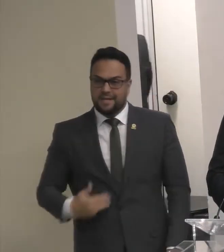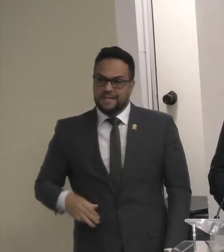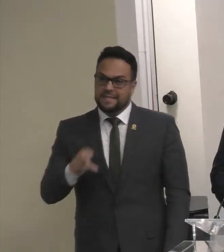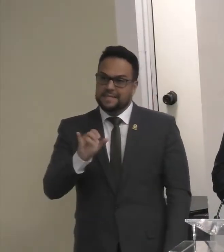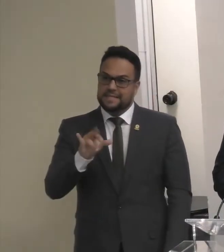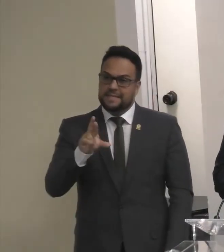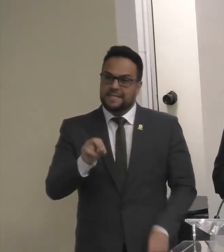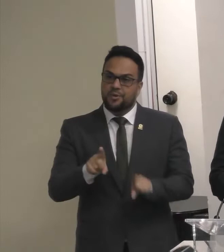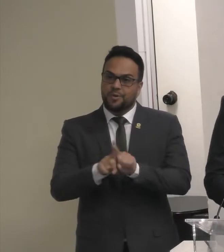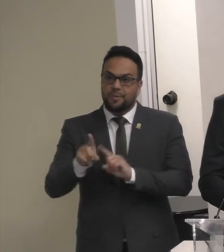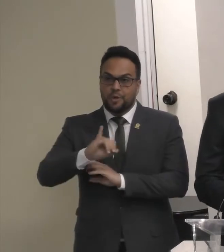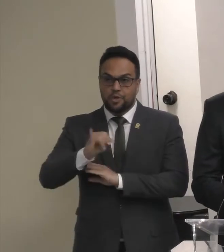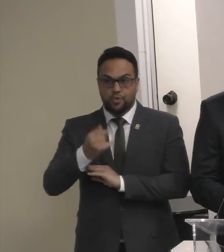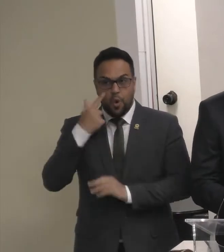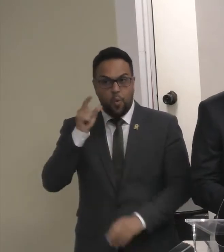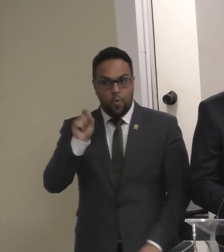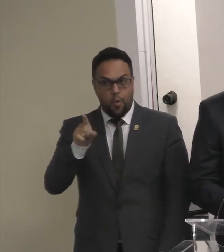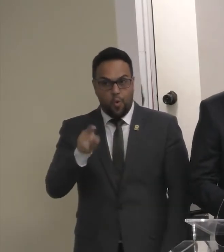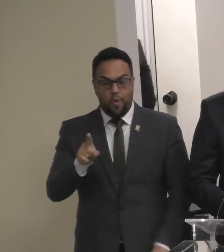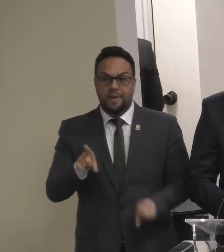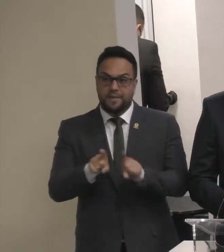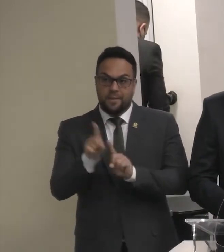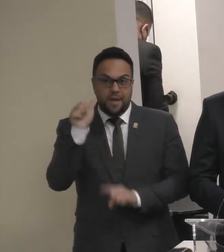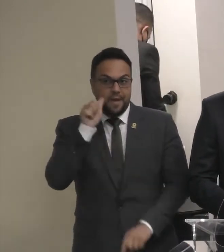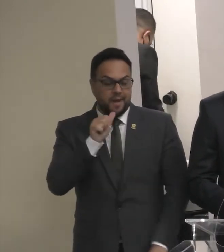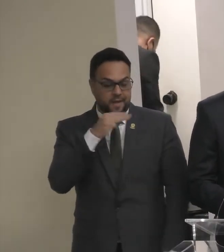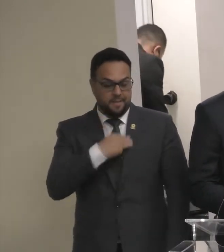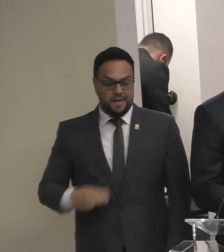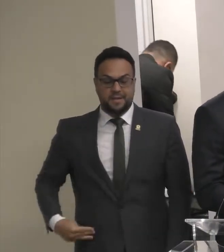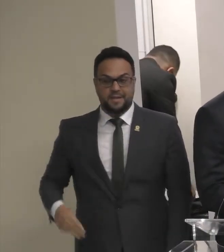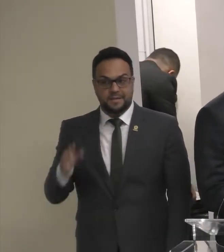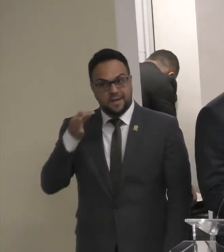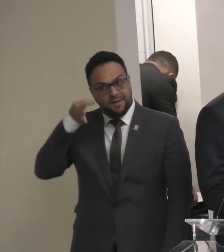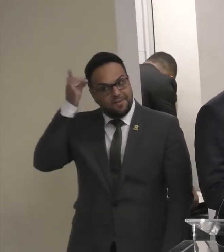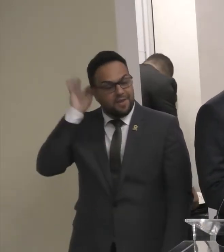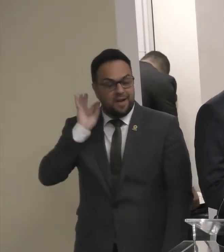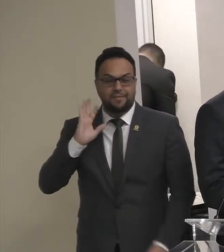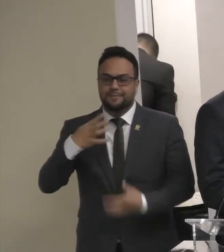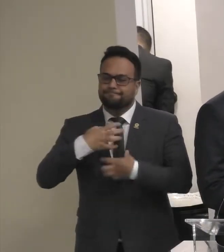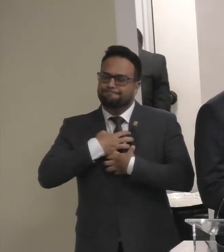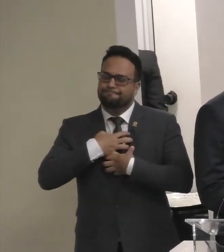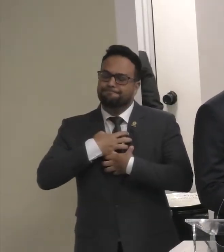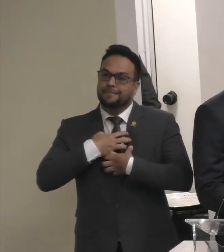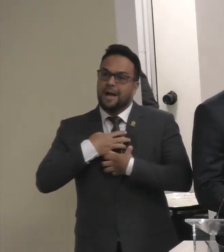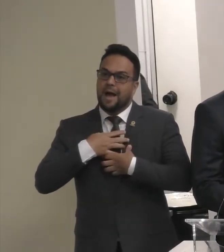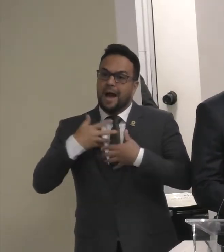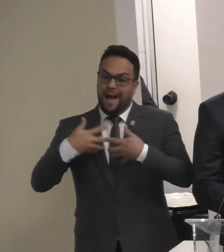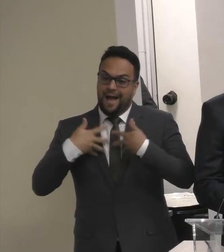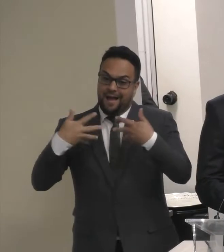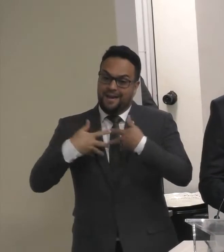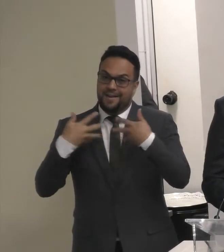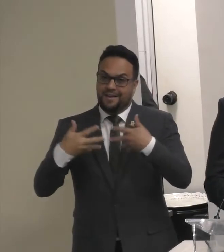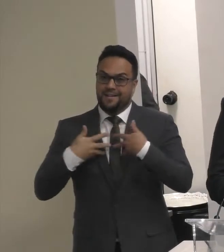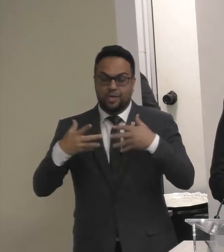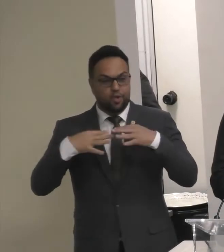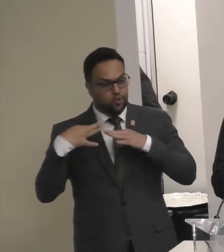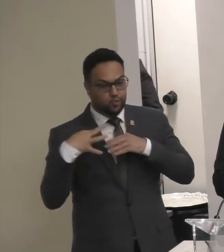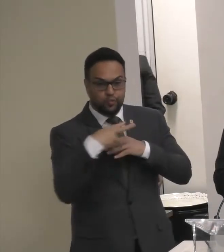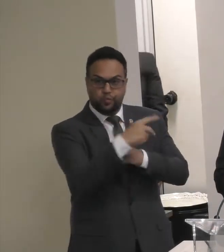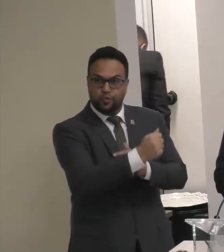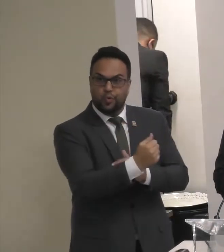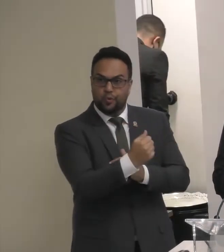Roma Ministro Flávia Arruda Uma alegria Muito grande Recebê-los todos Na nossa agência